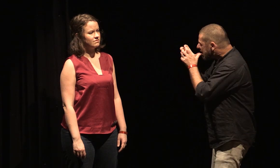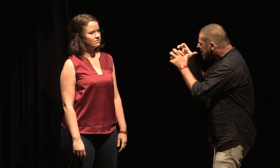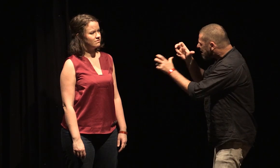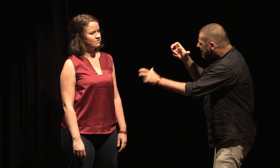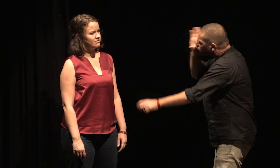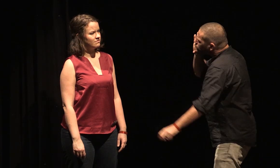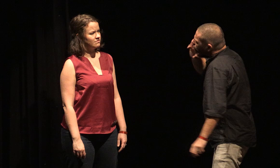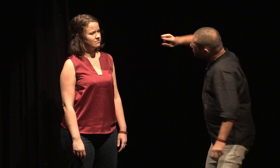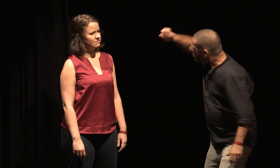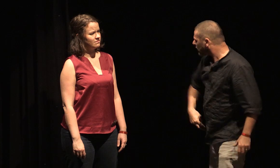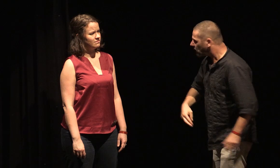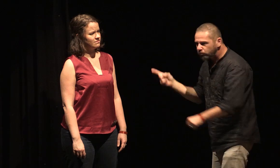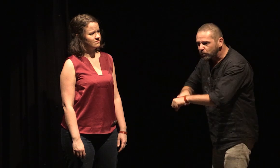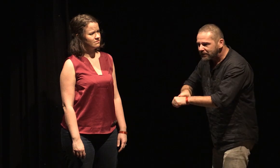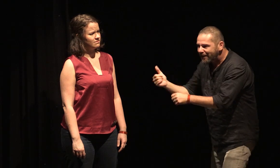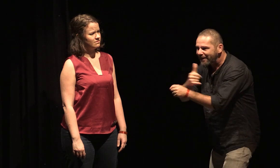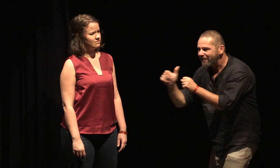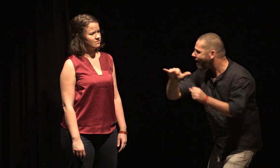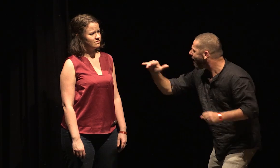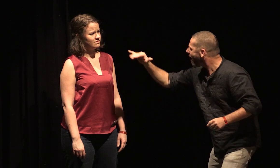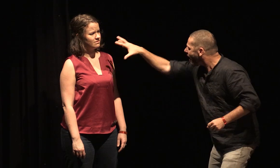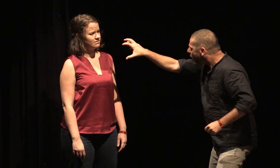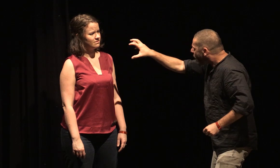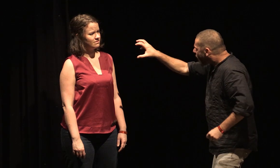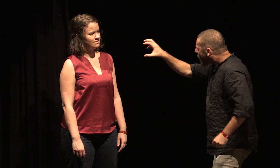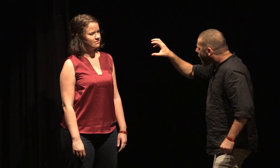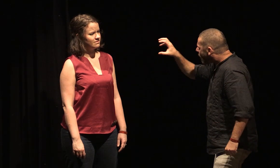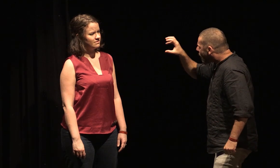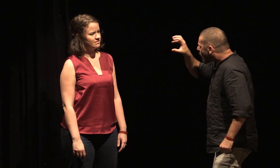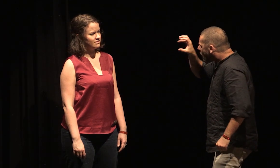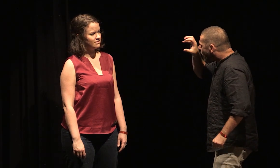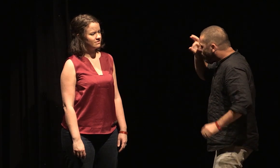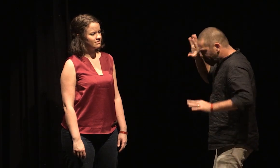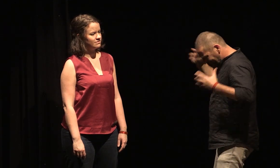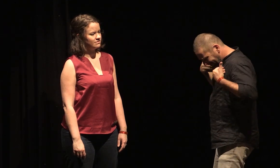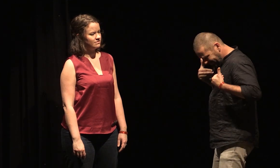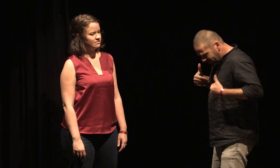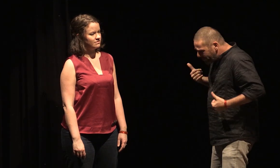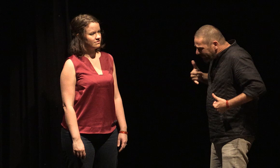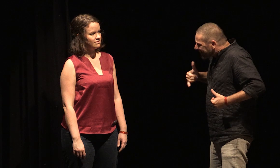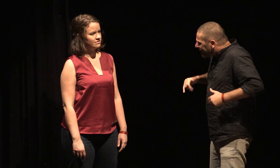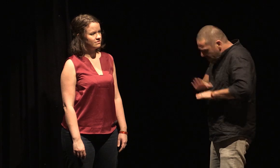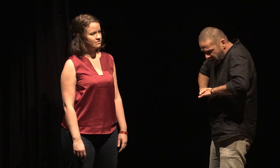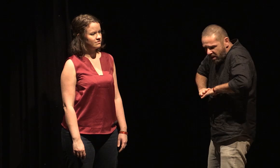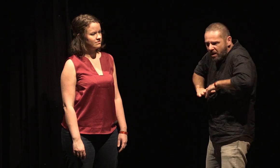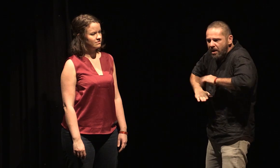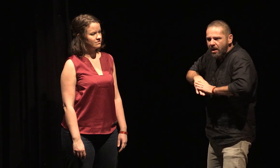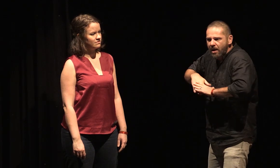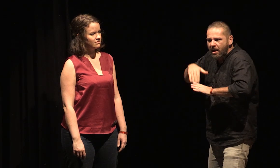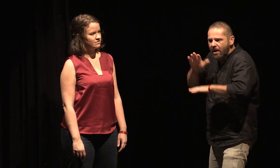Reviens de l'odeur du café. Je suis comme inachevé. Je ne peux pas. Je ne peux